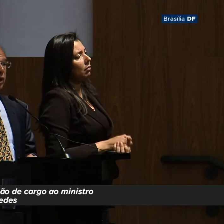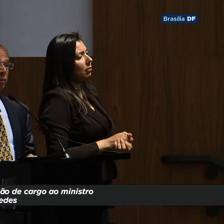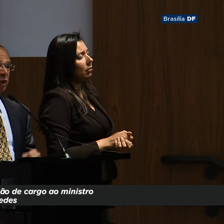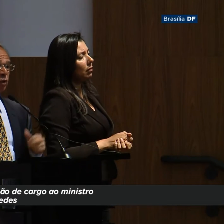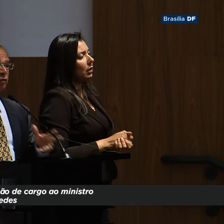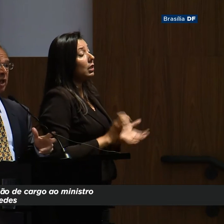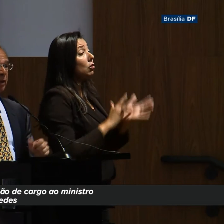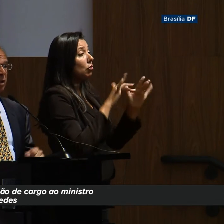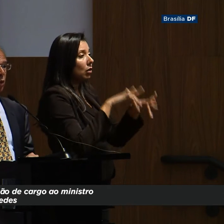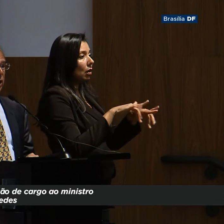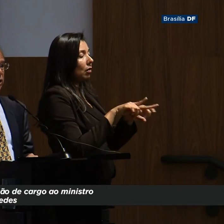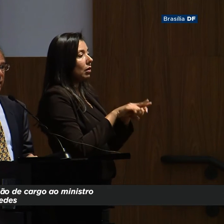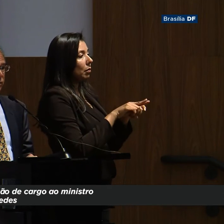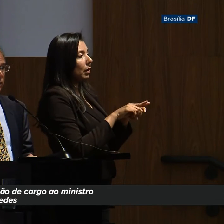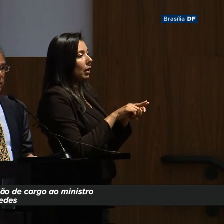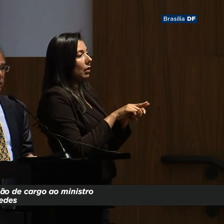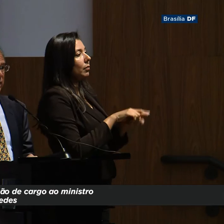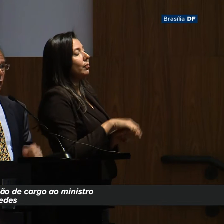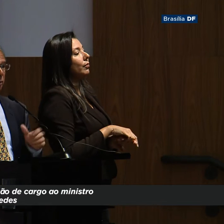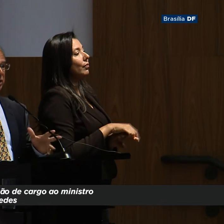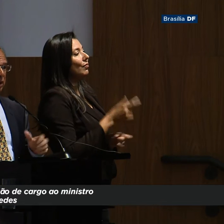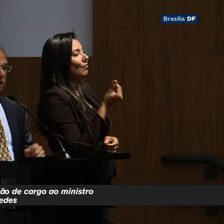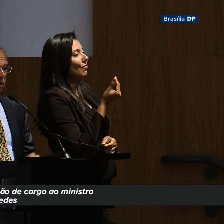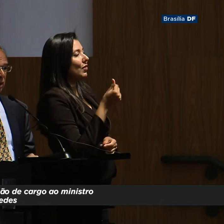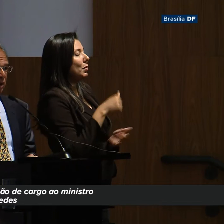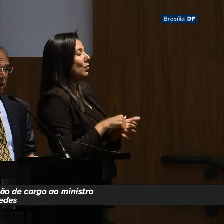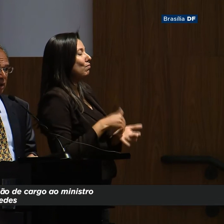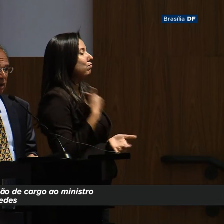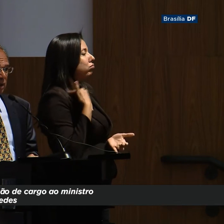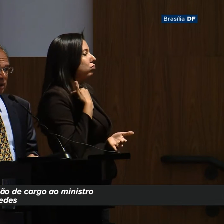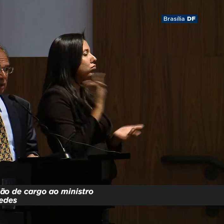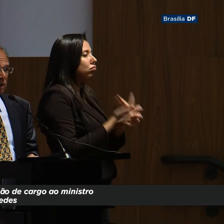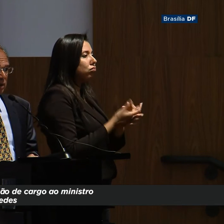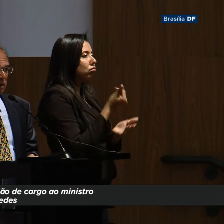e, finalmente, o endividamento em bola de neve, que é o pesadelo.